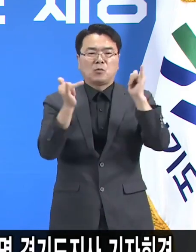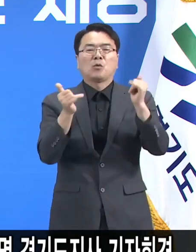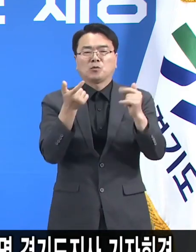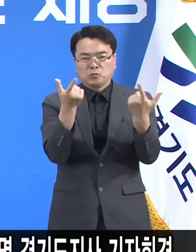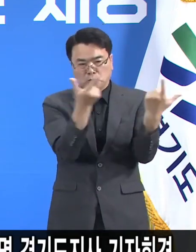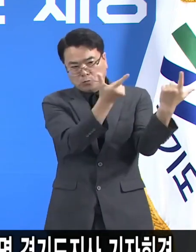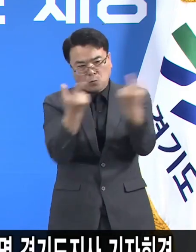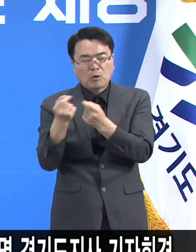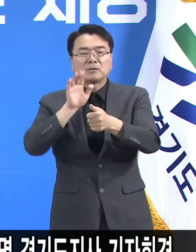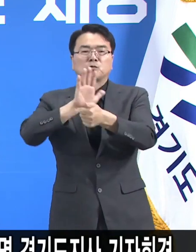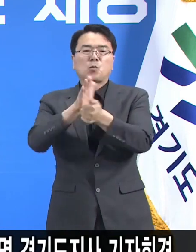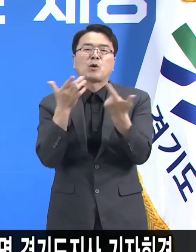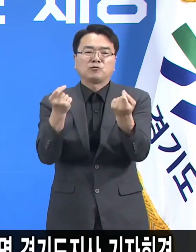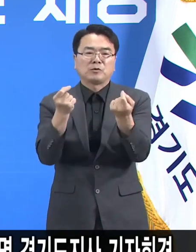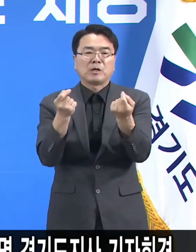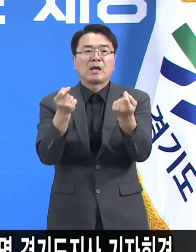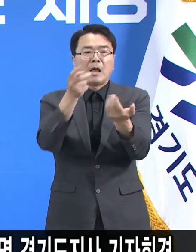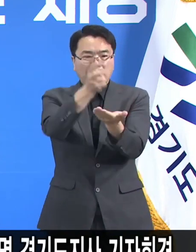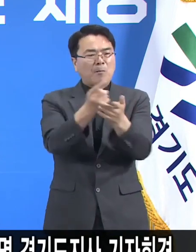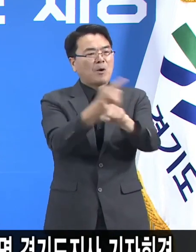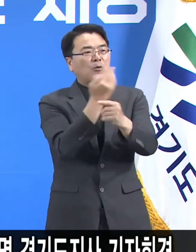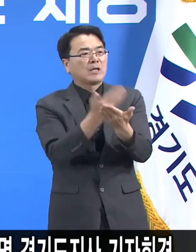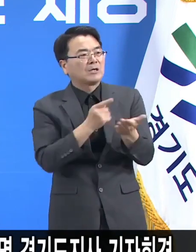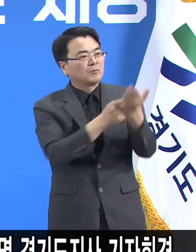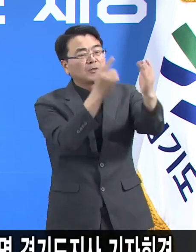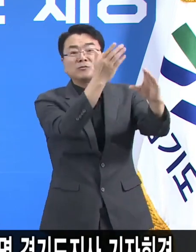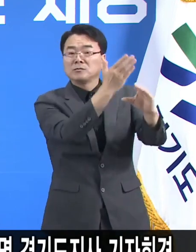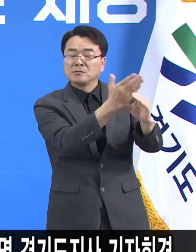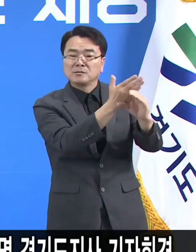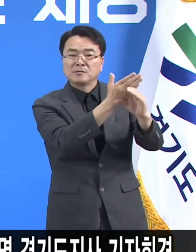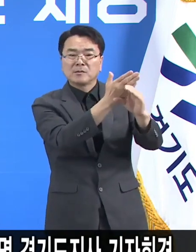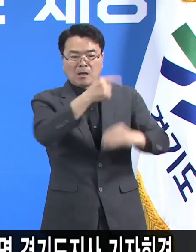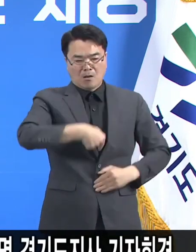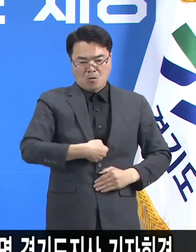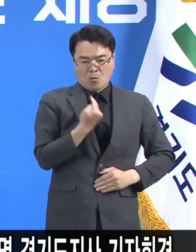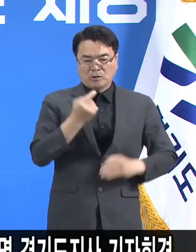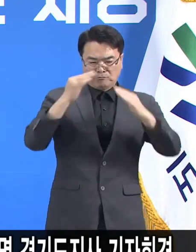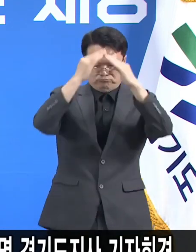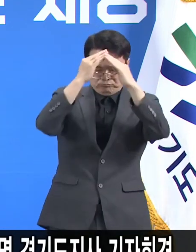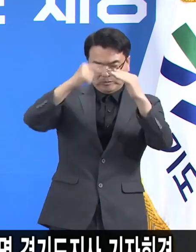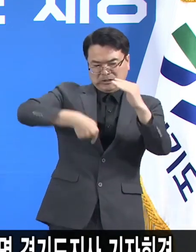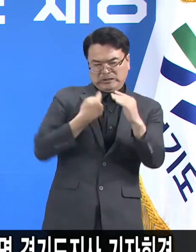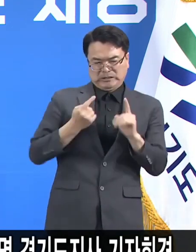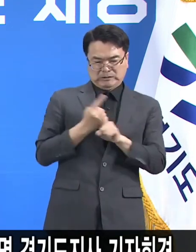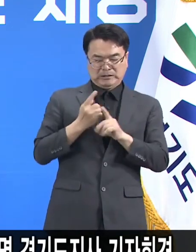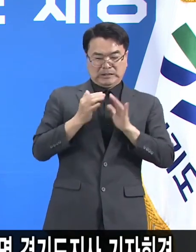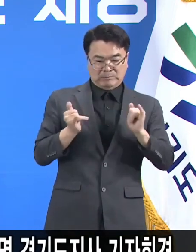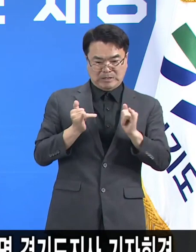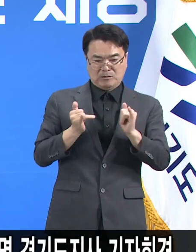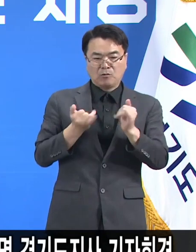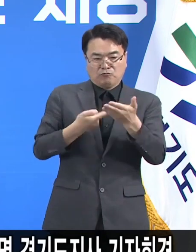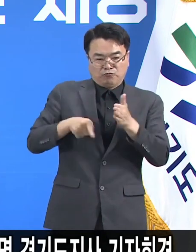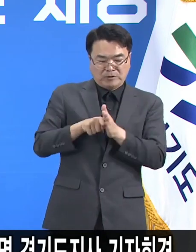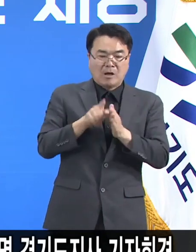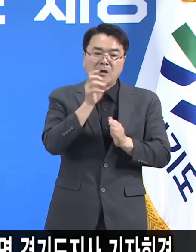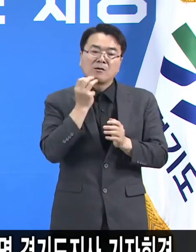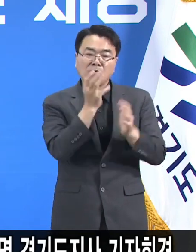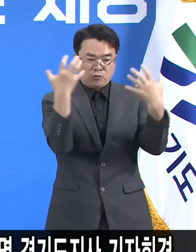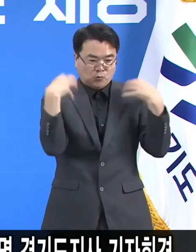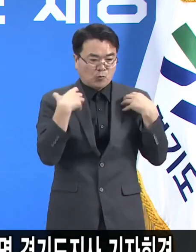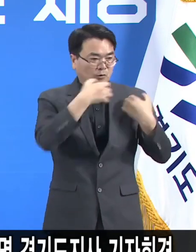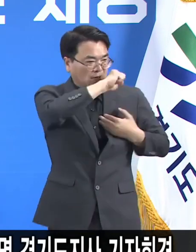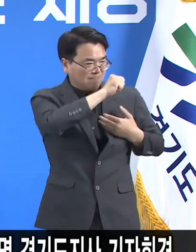지침개정을 건의했습니다. 또 자가치료자에 대해서도 도재해구호기금을 활용해서